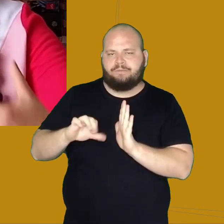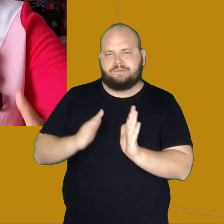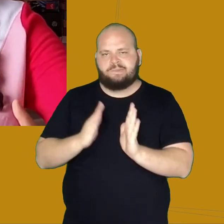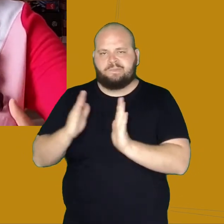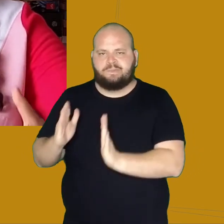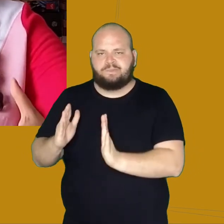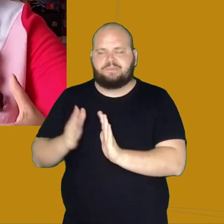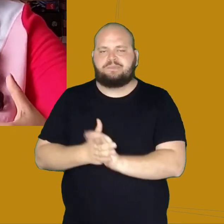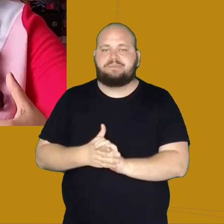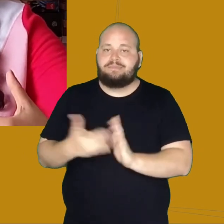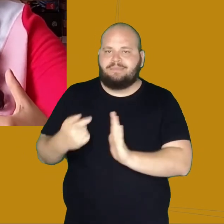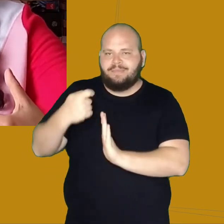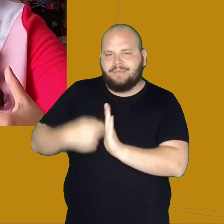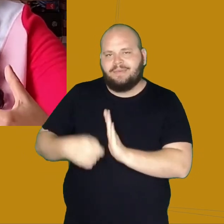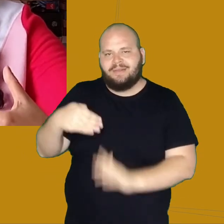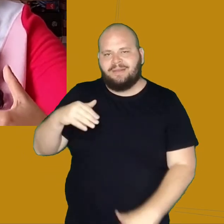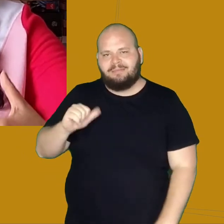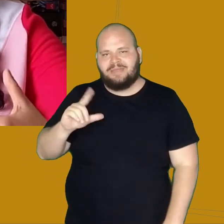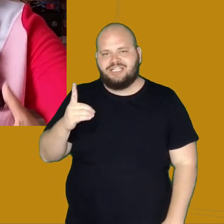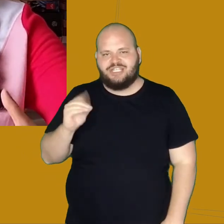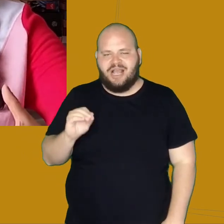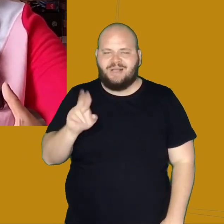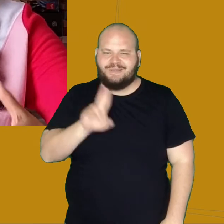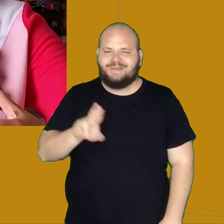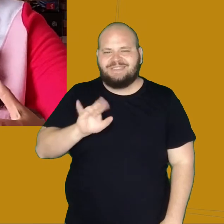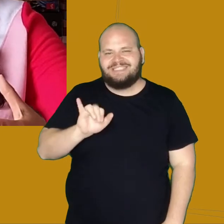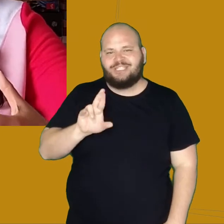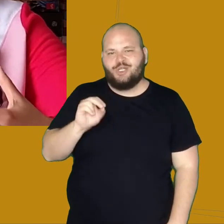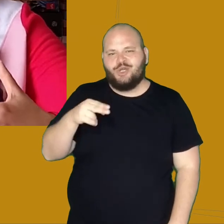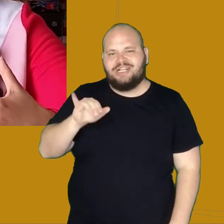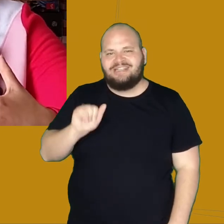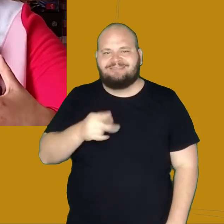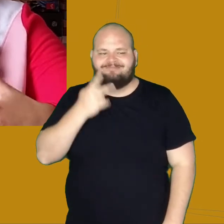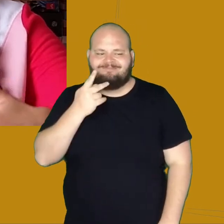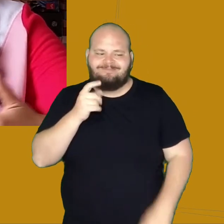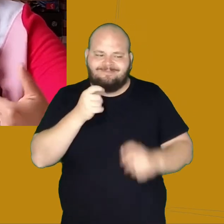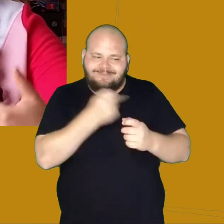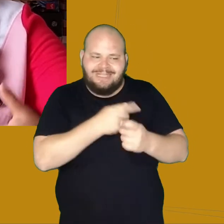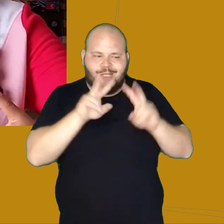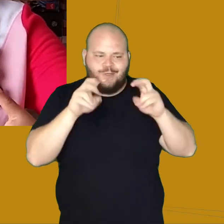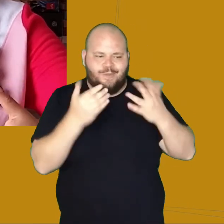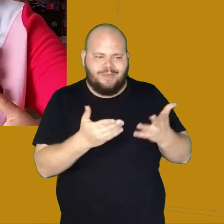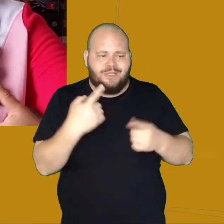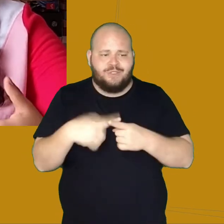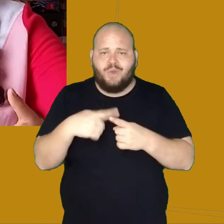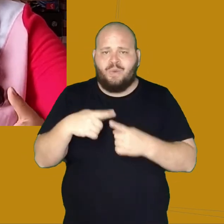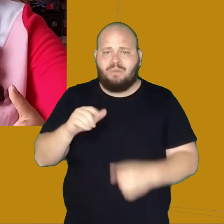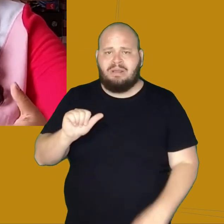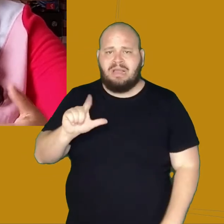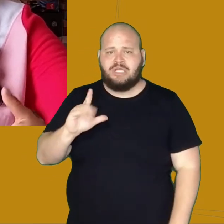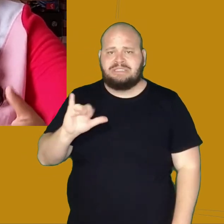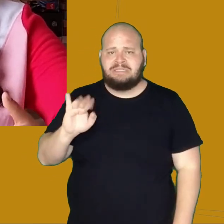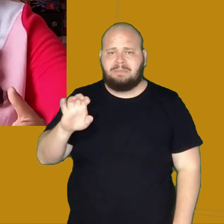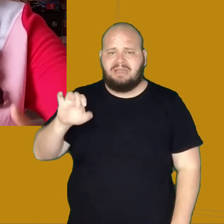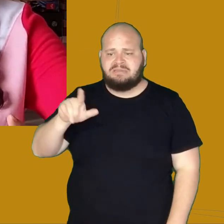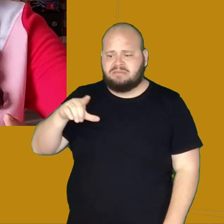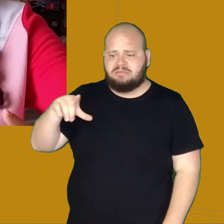Machado trata desse assunto de uma forma irônica, pois em vez do Alcibiades aparecer em espírito, ele aparece em carne e osso.